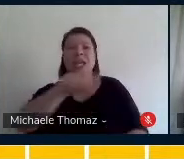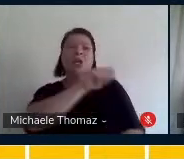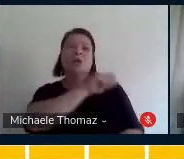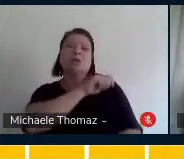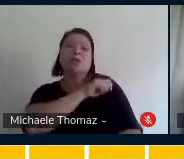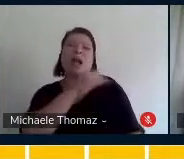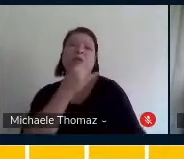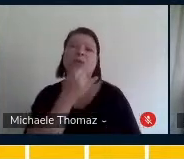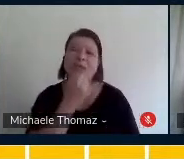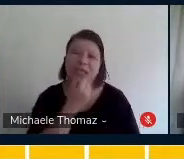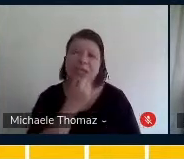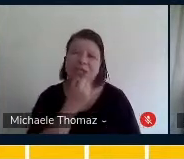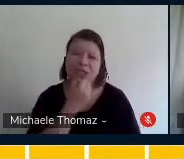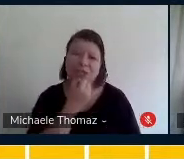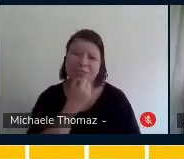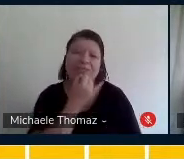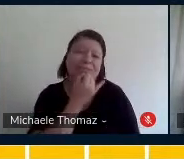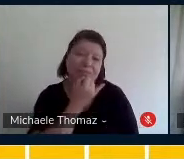em outra série,